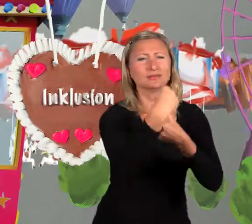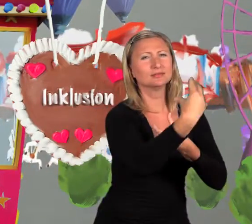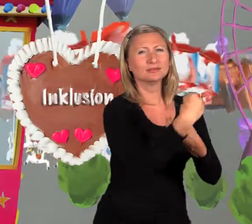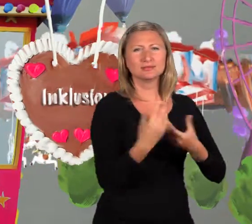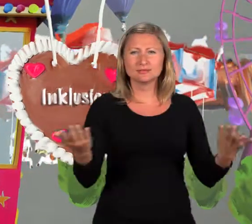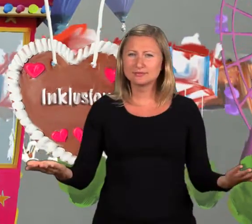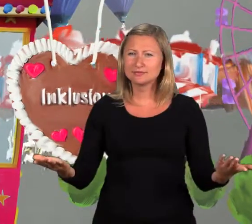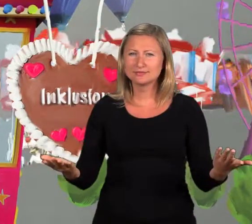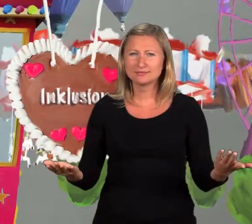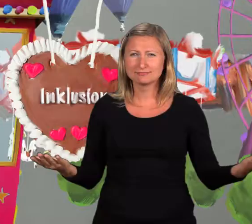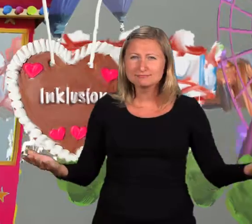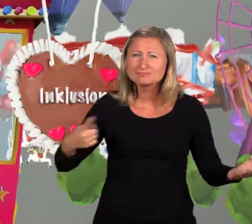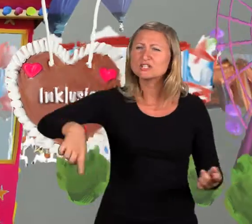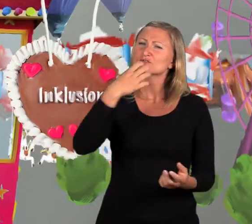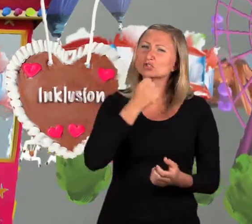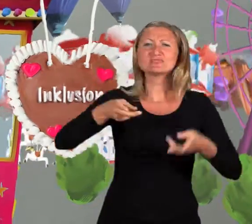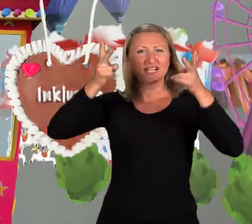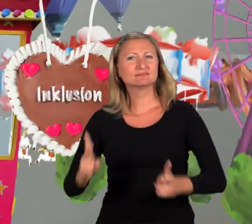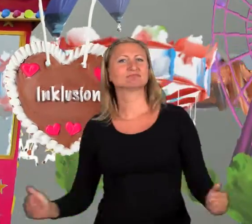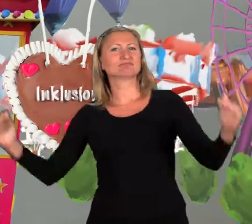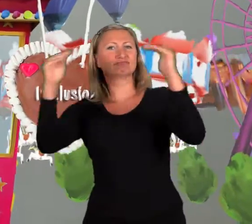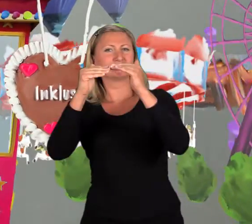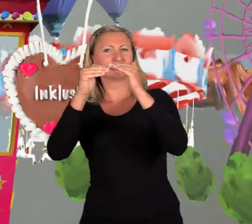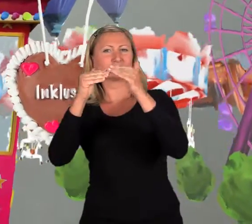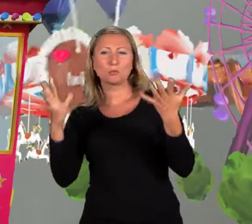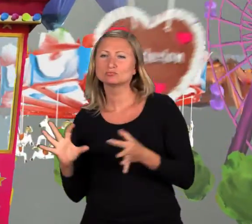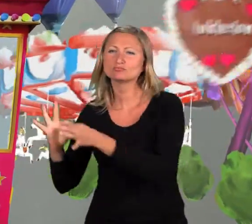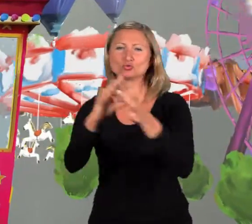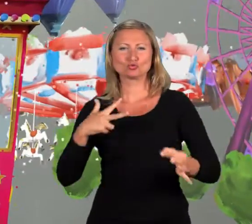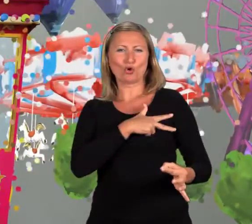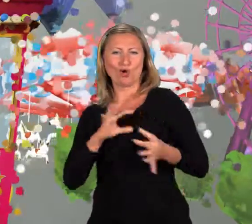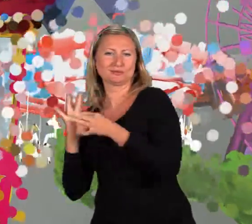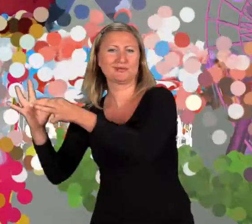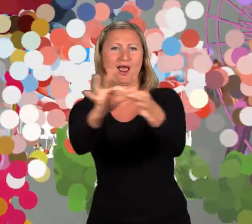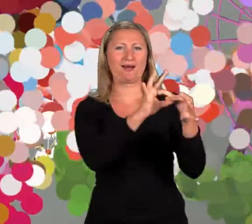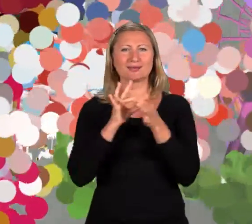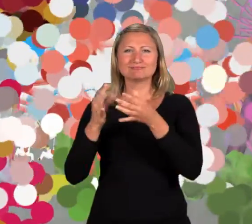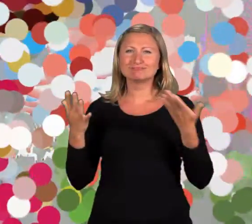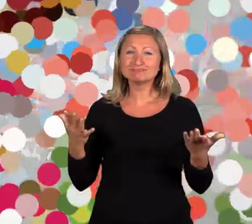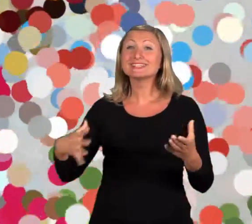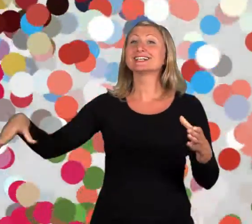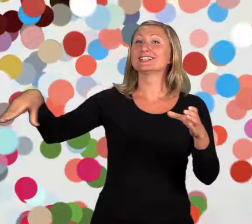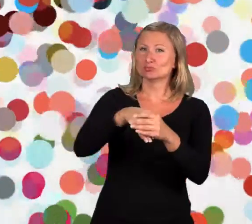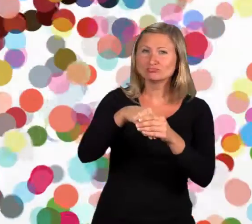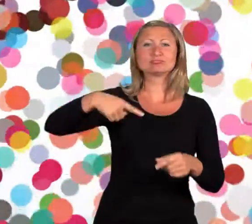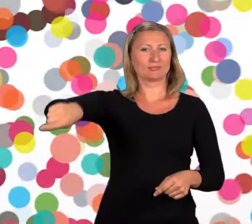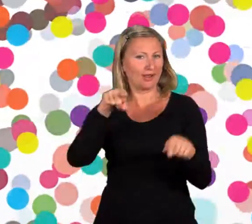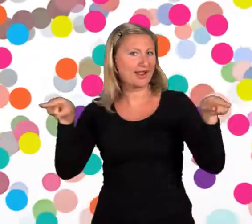dabei sein Wir wollen eine gerechtere Gesellschaft und ein soziales Miteinander Inklusion steht für gleiche